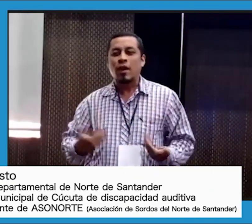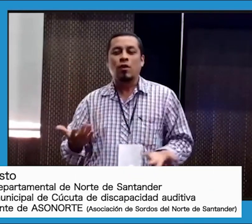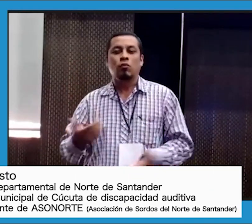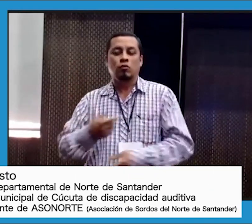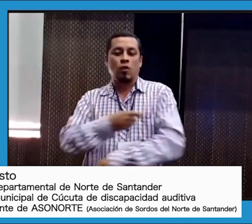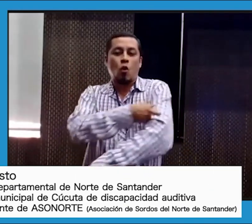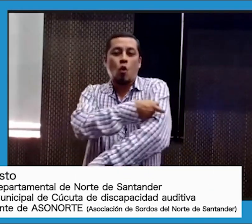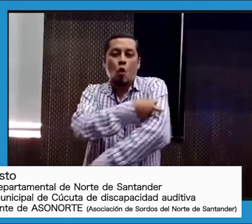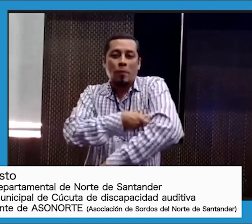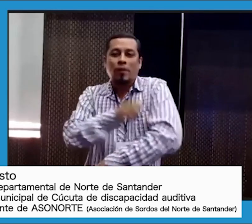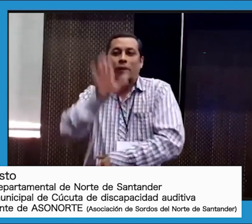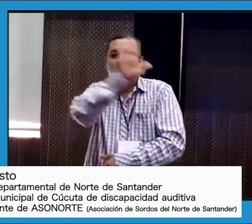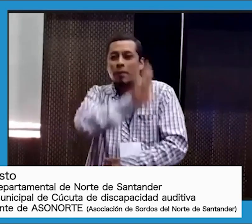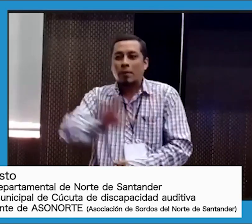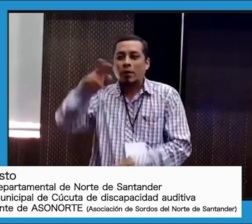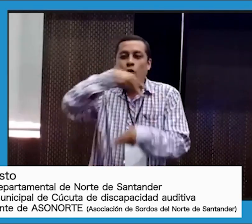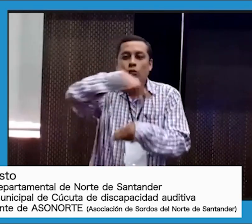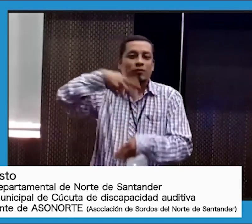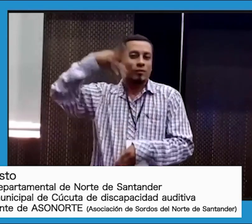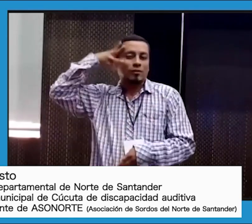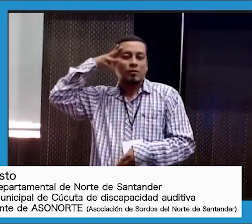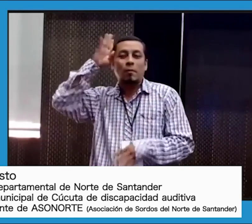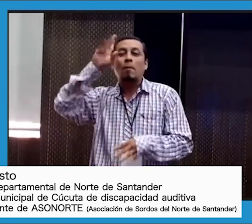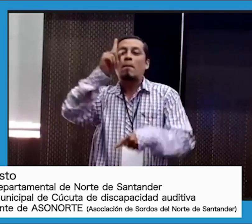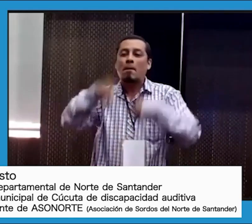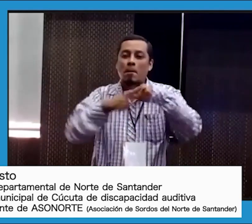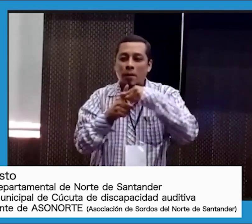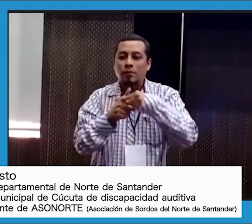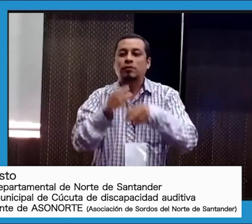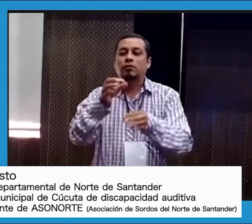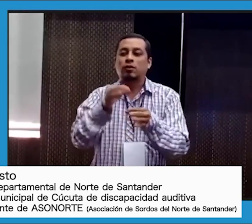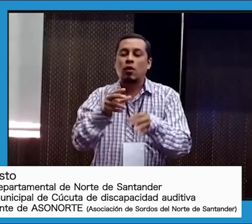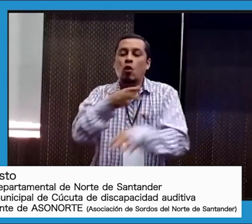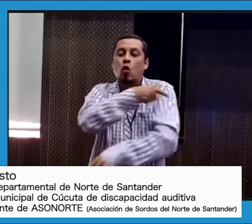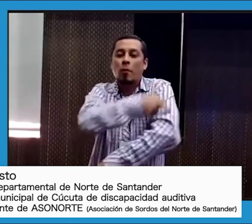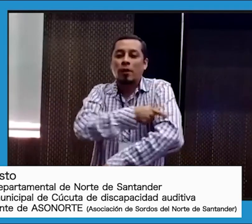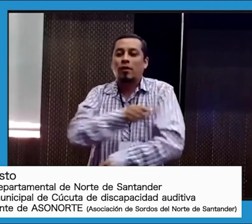Yo soy representante del Comité Nacional del Norte de Santander,